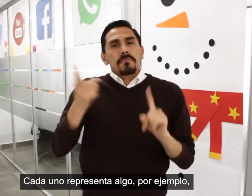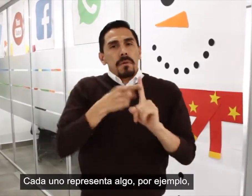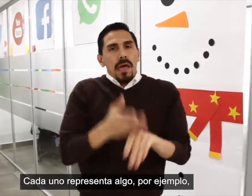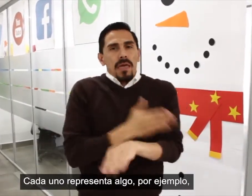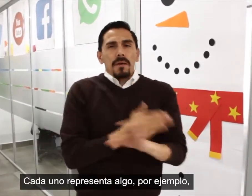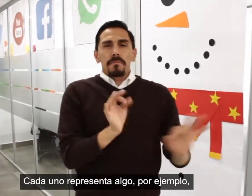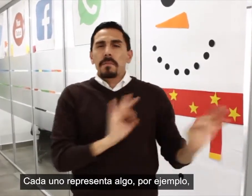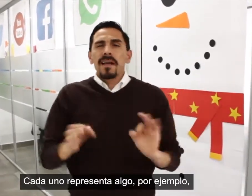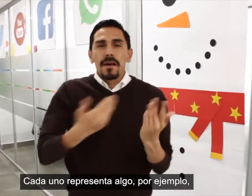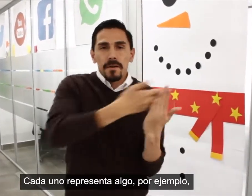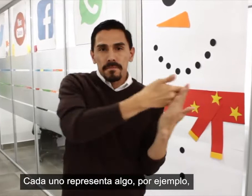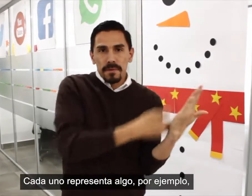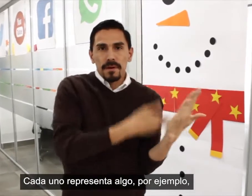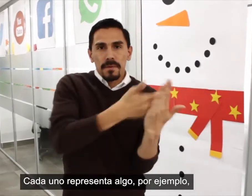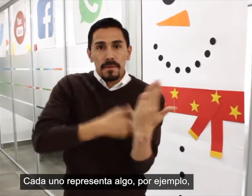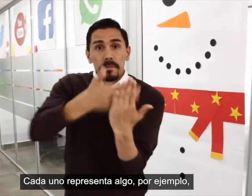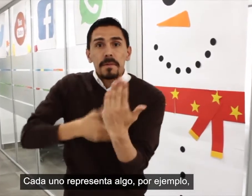Cada uno representa algo, por ejemplo.